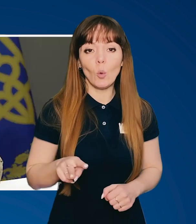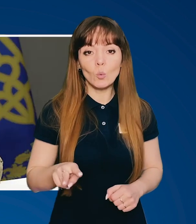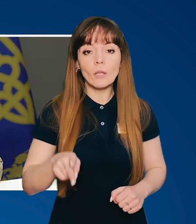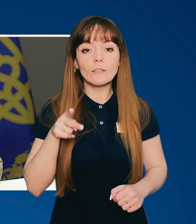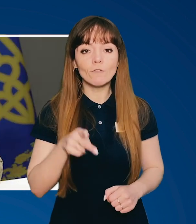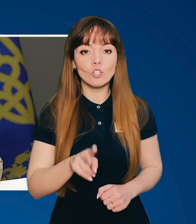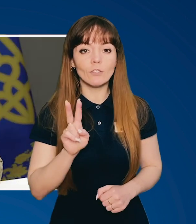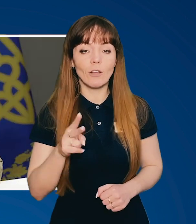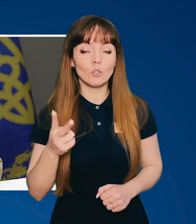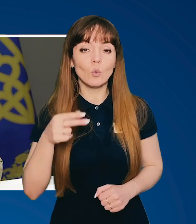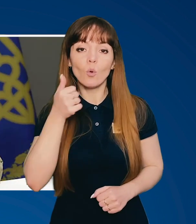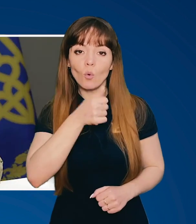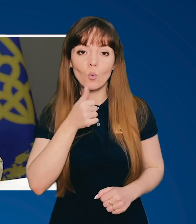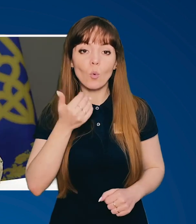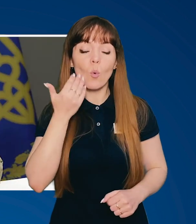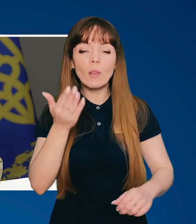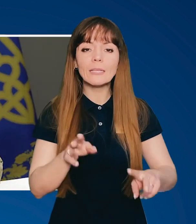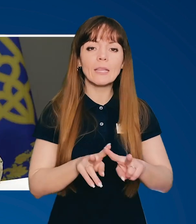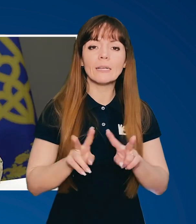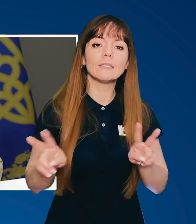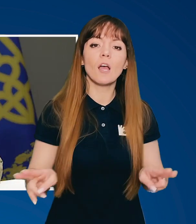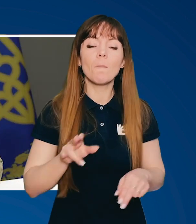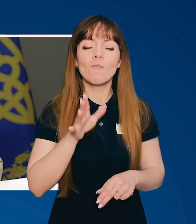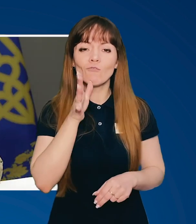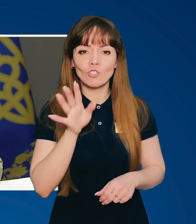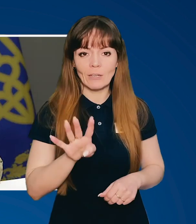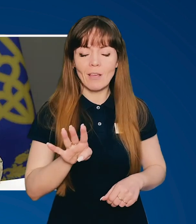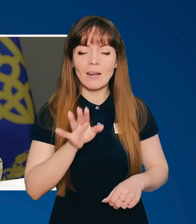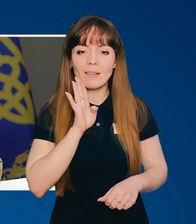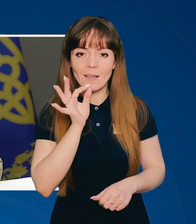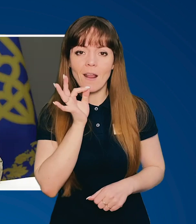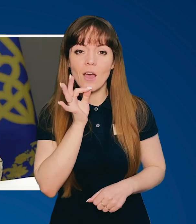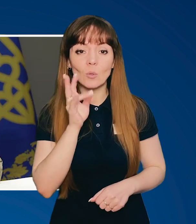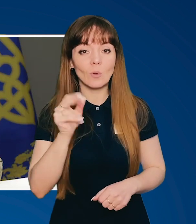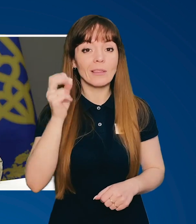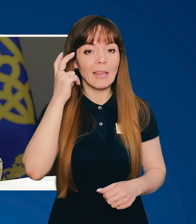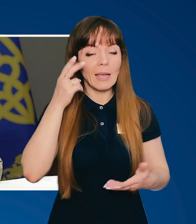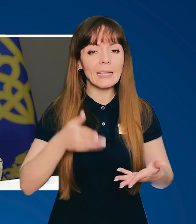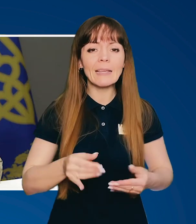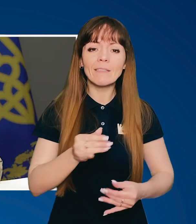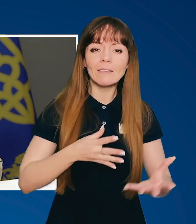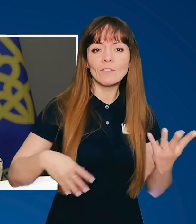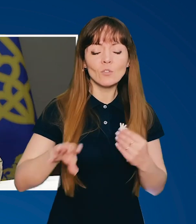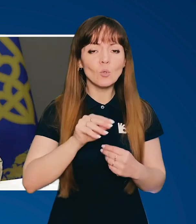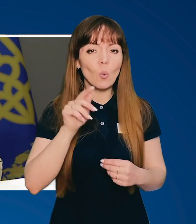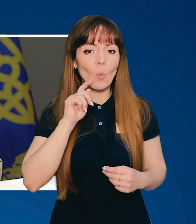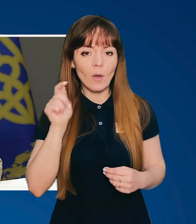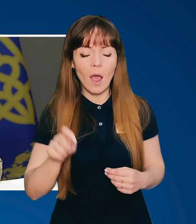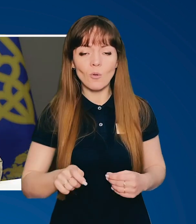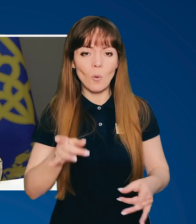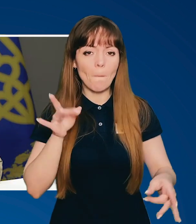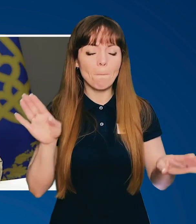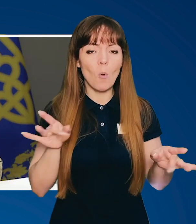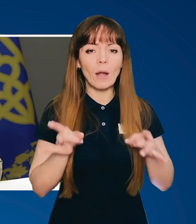лютого 2022 року, коли так само у 4 ранку на Київ і всю Україну полетіли